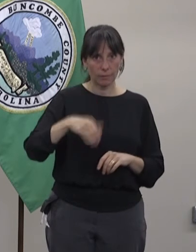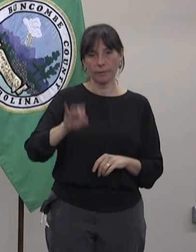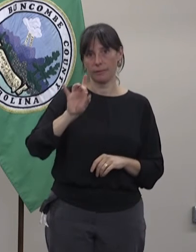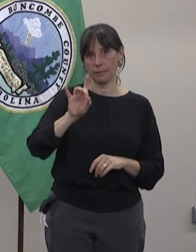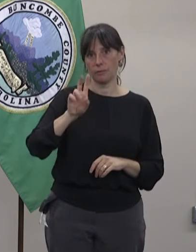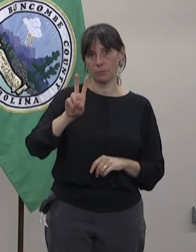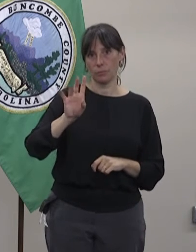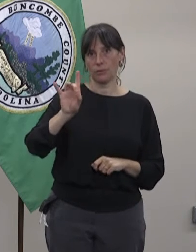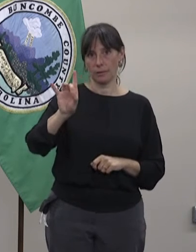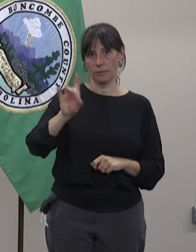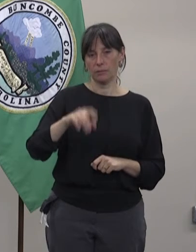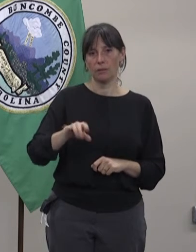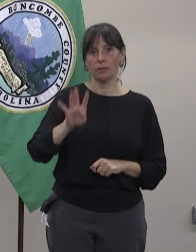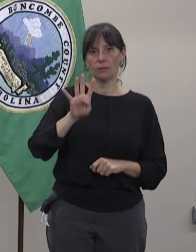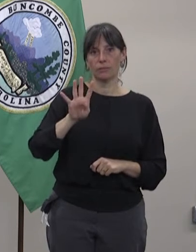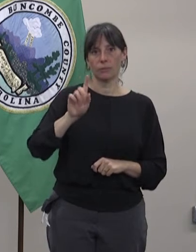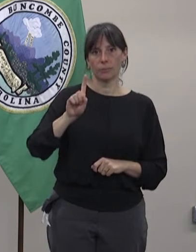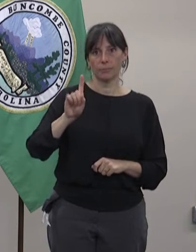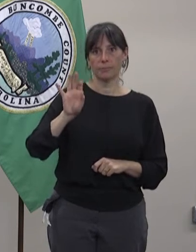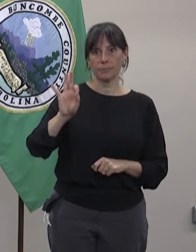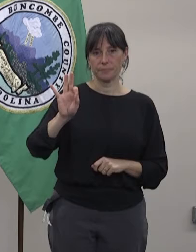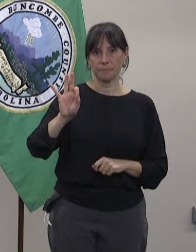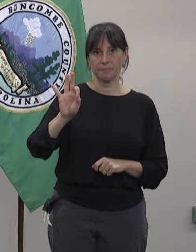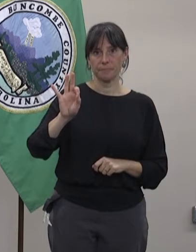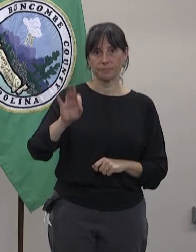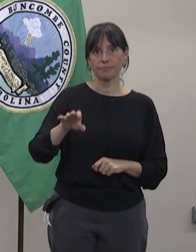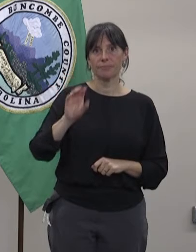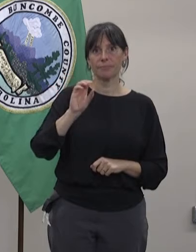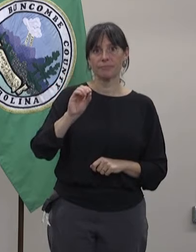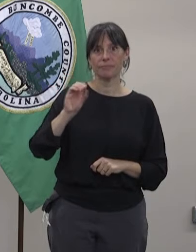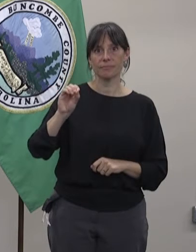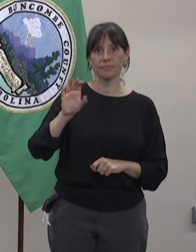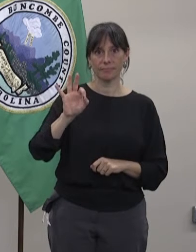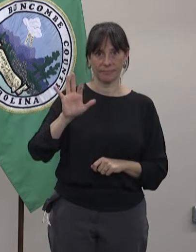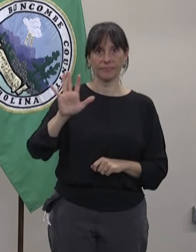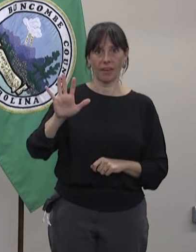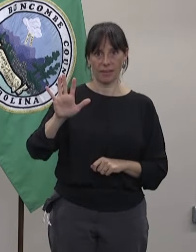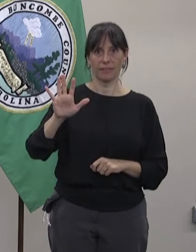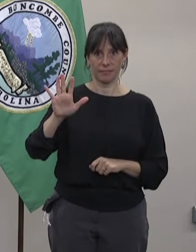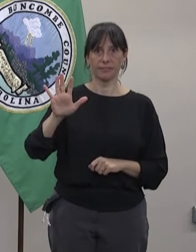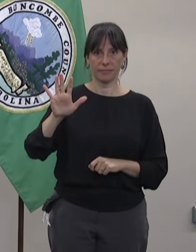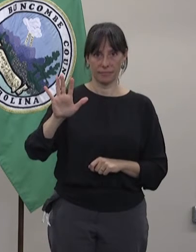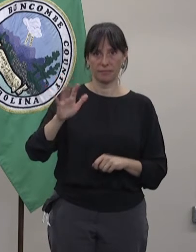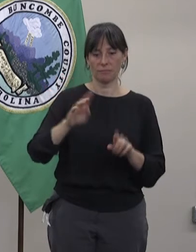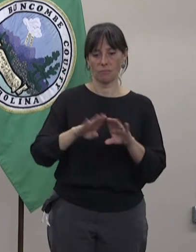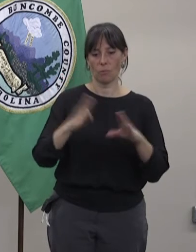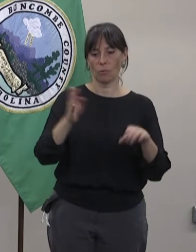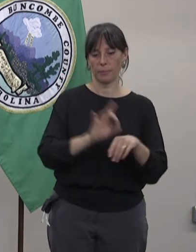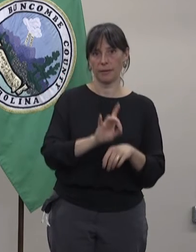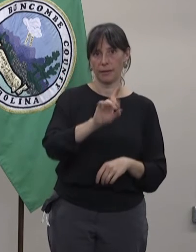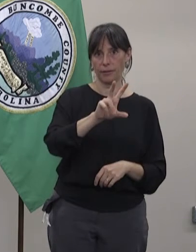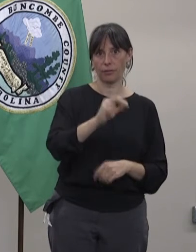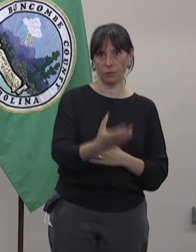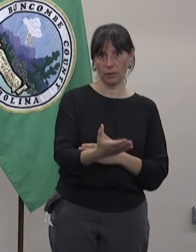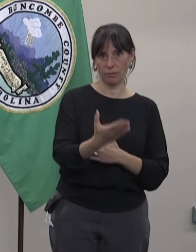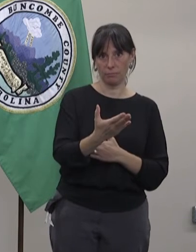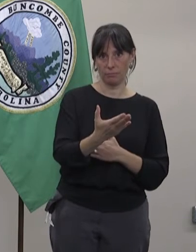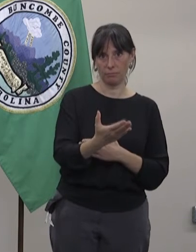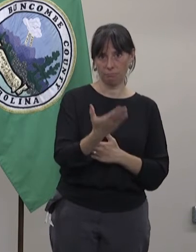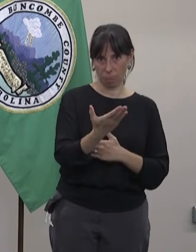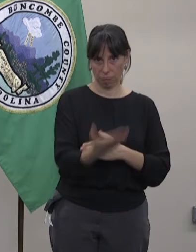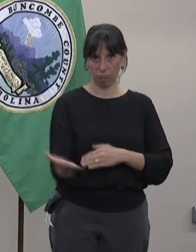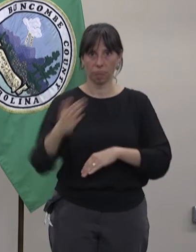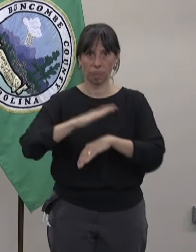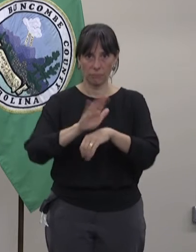Puedes rellenar el self-checker por nuestra página web de bancorready.org o por teléfono